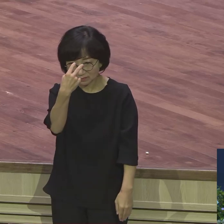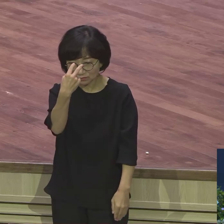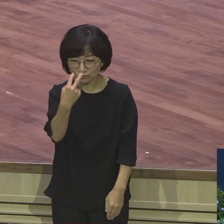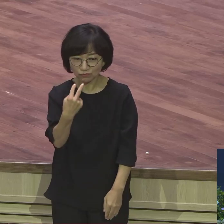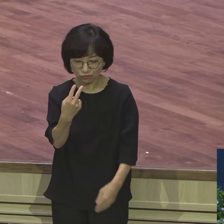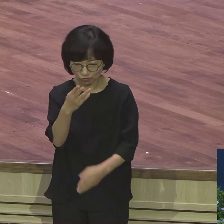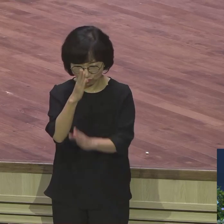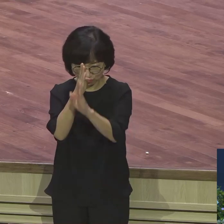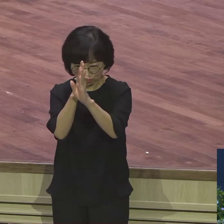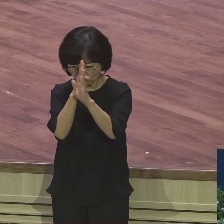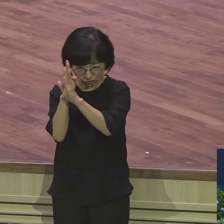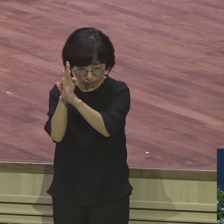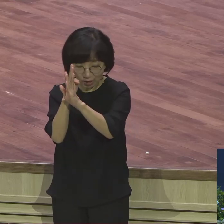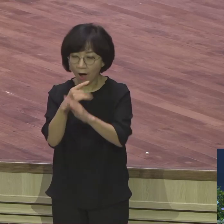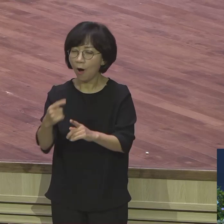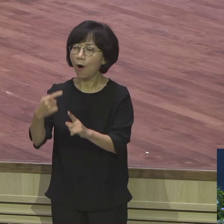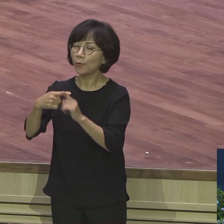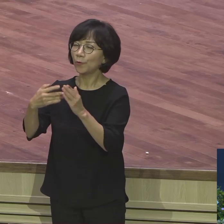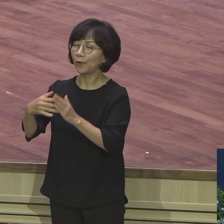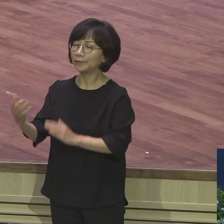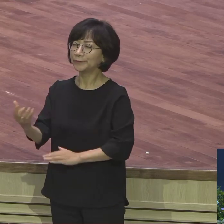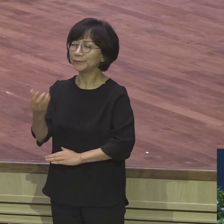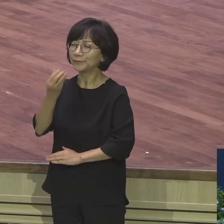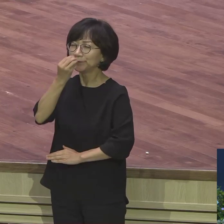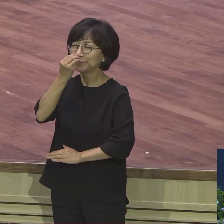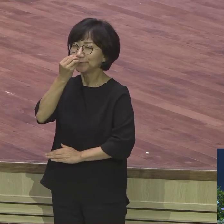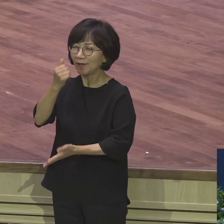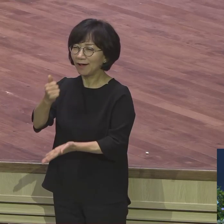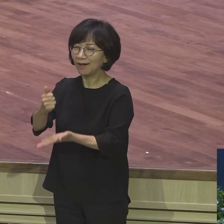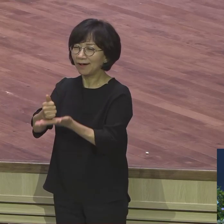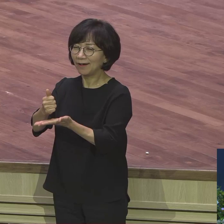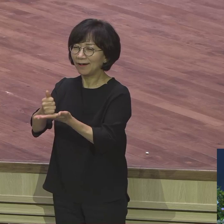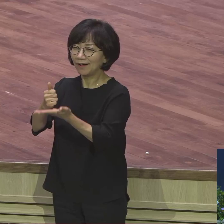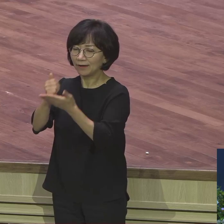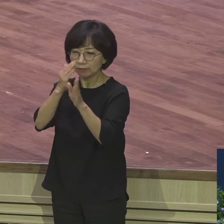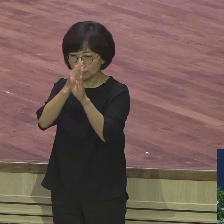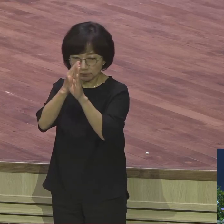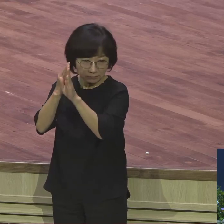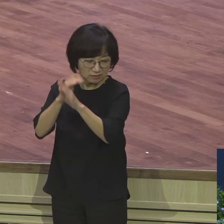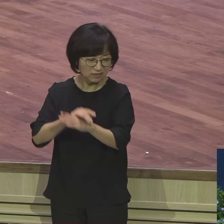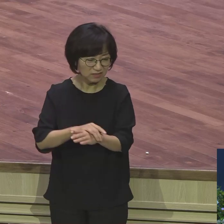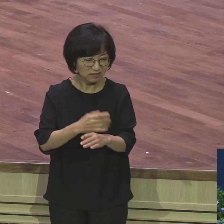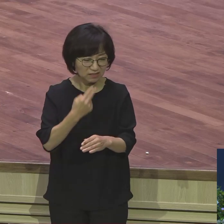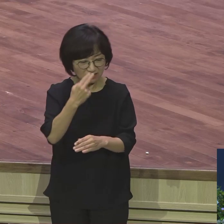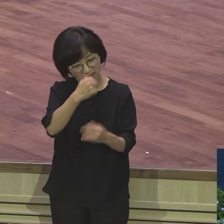남들이 백분 천분 칭찬해도 그 속은 완전히 가짜지요